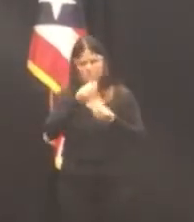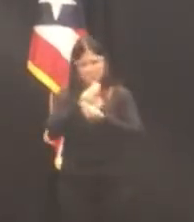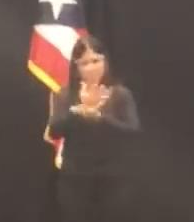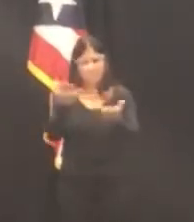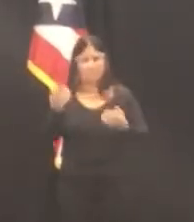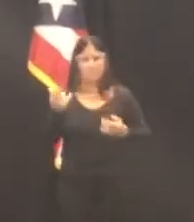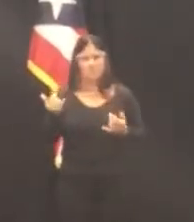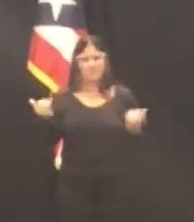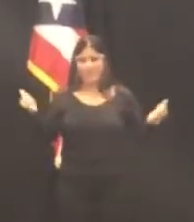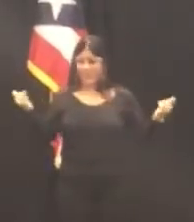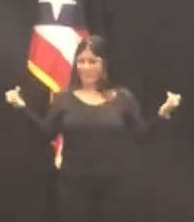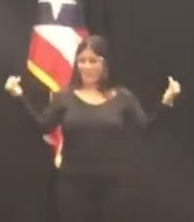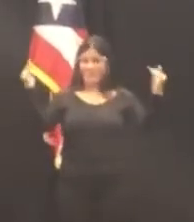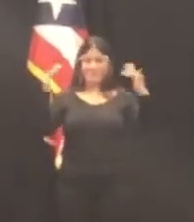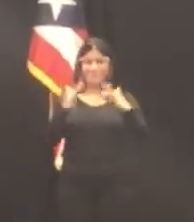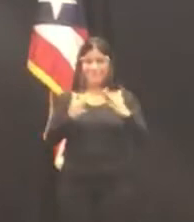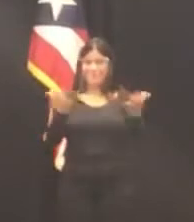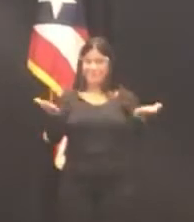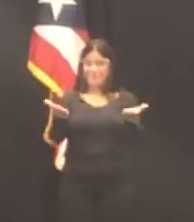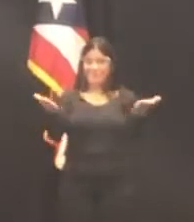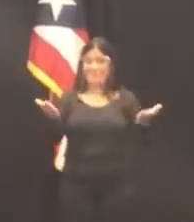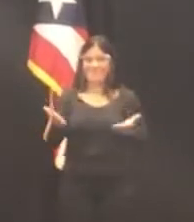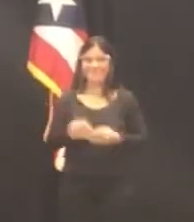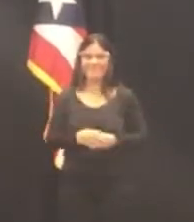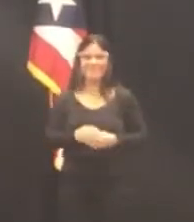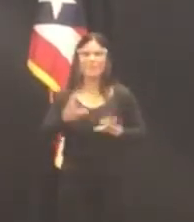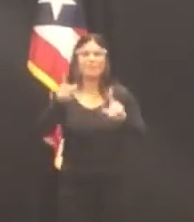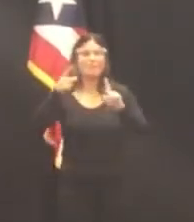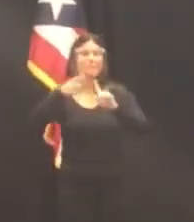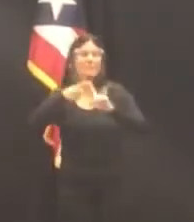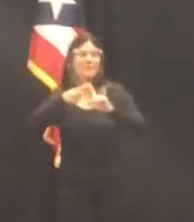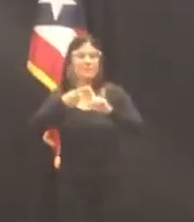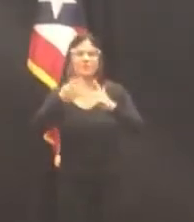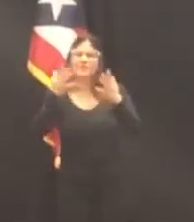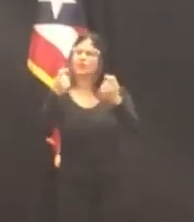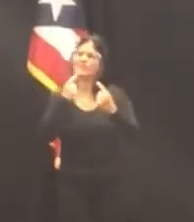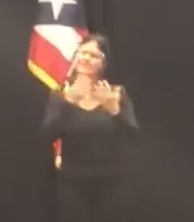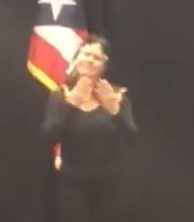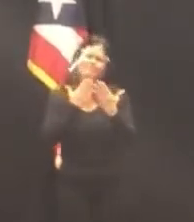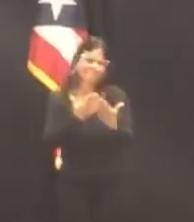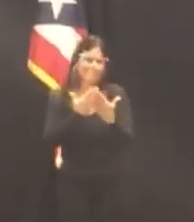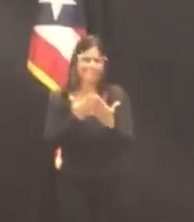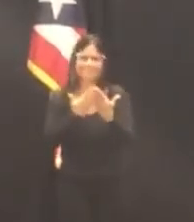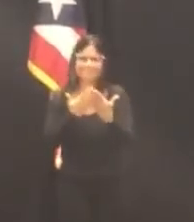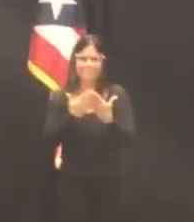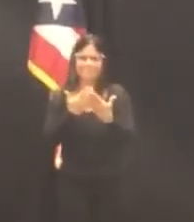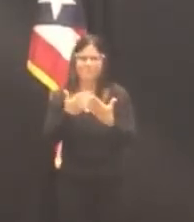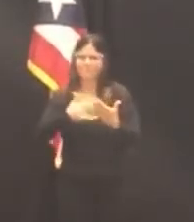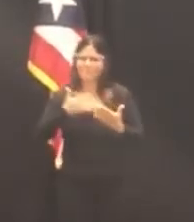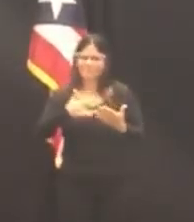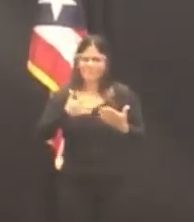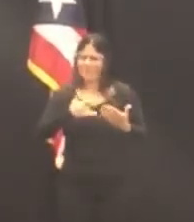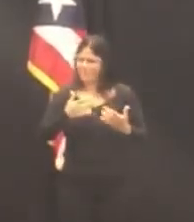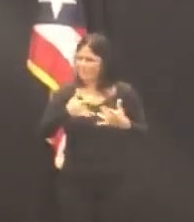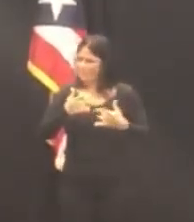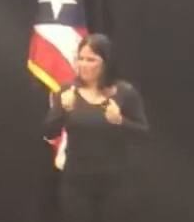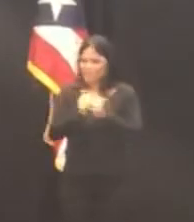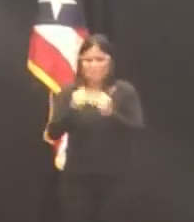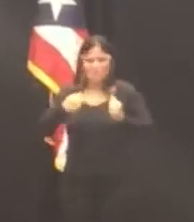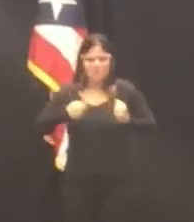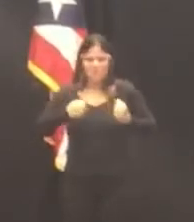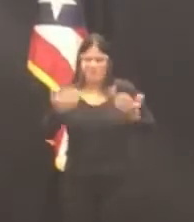Convenciones. Bueno, primero que nada, quiero agradecer y me honra que esté aquí conmigo esta mañana